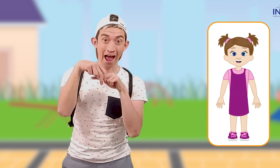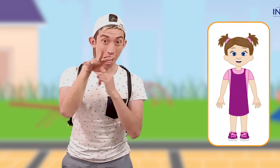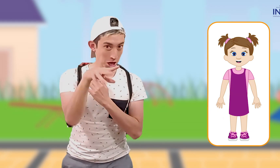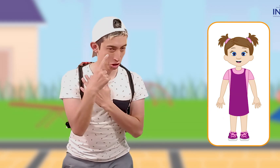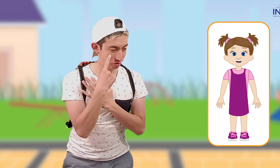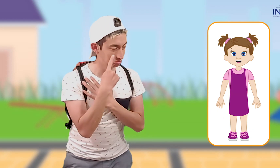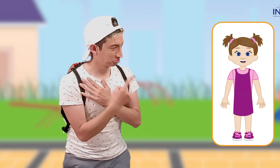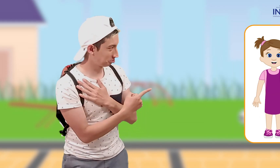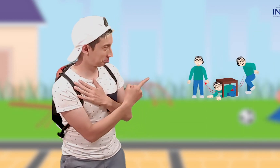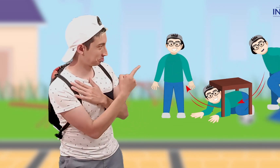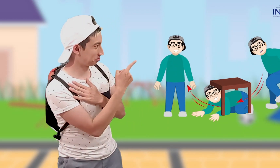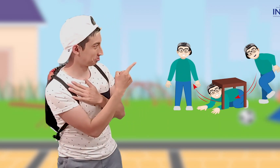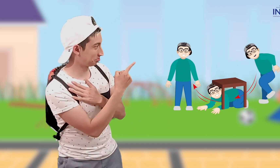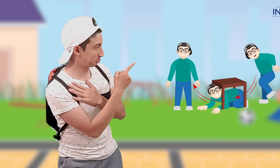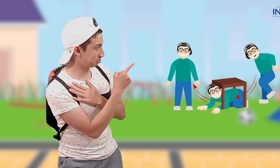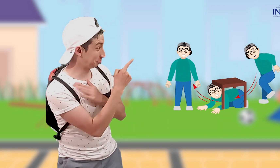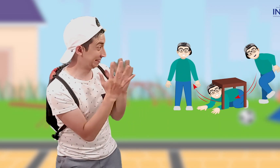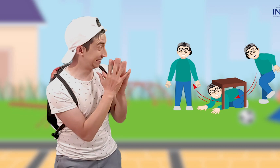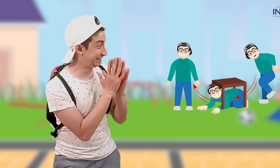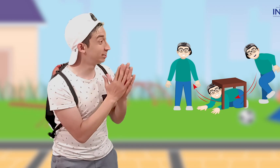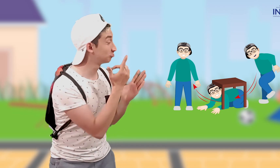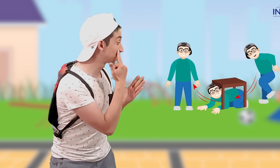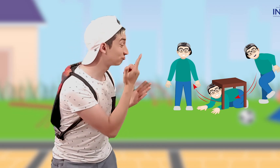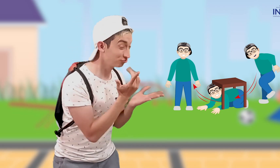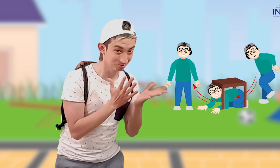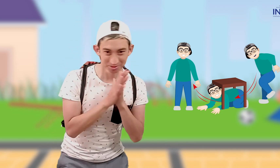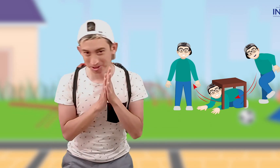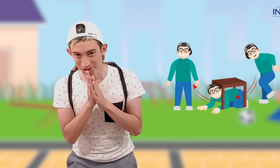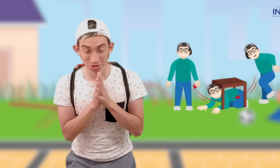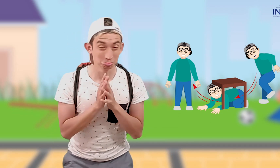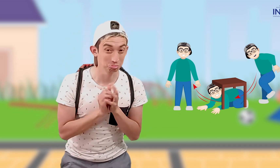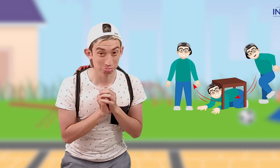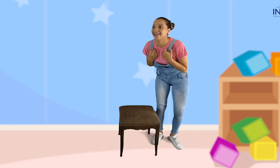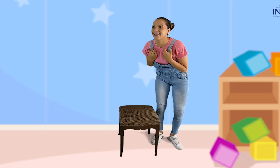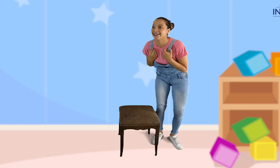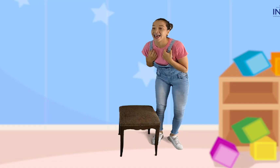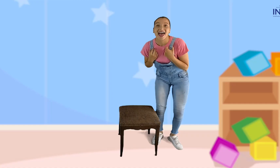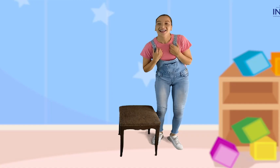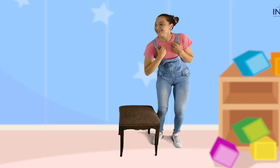Miren, así. Sí, veamos cómo. ¡Ah, ya!